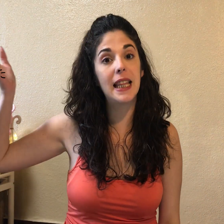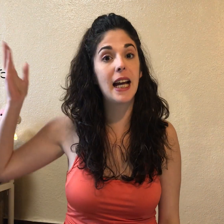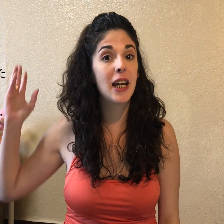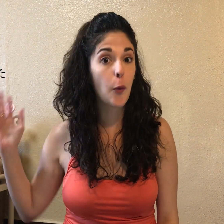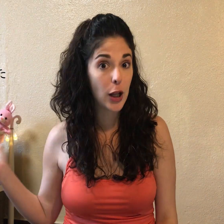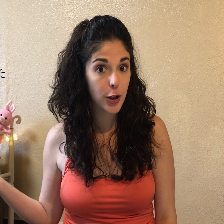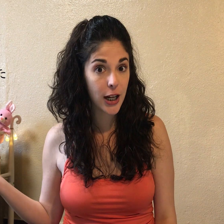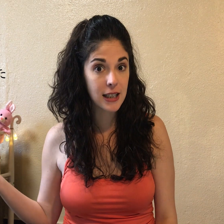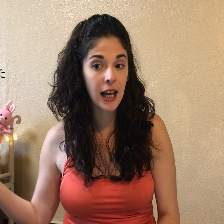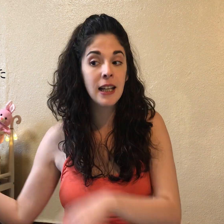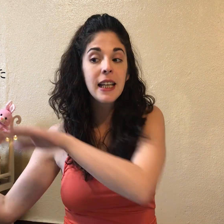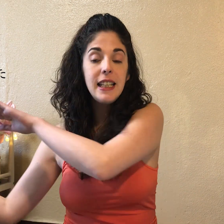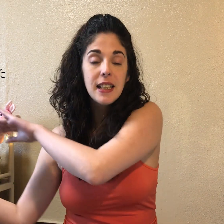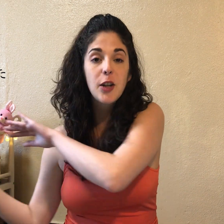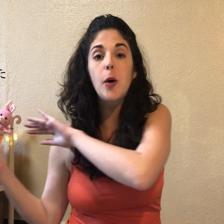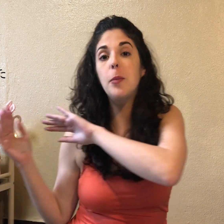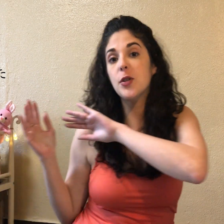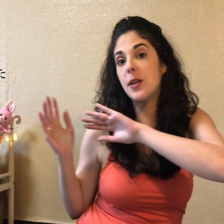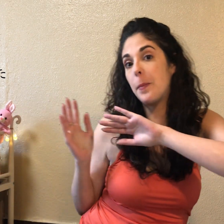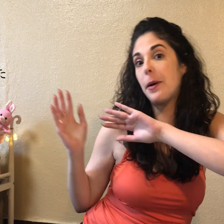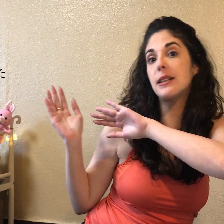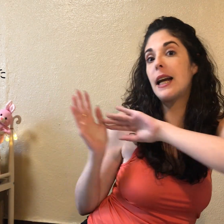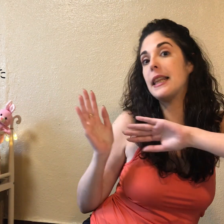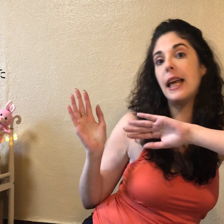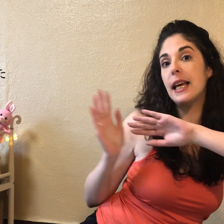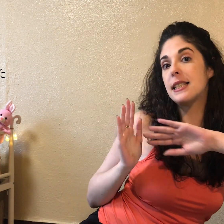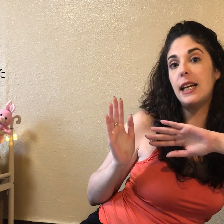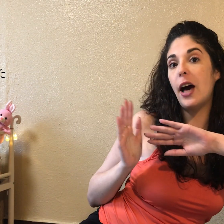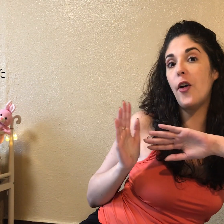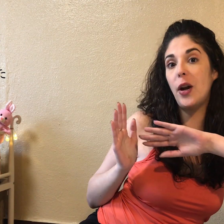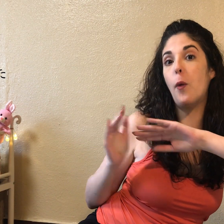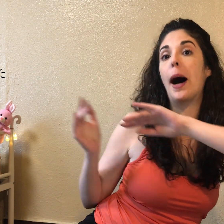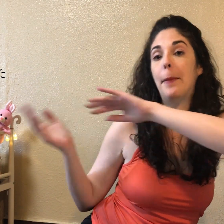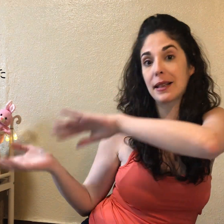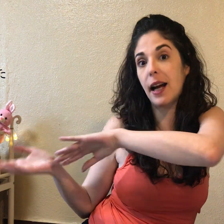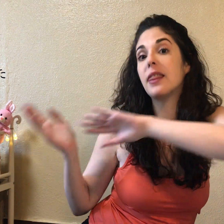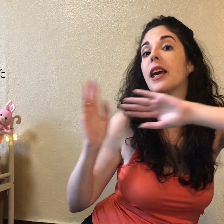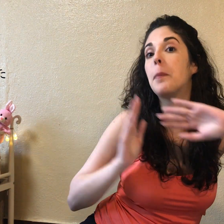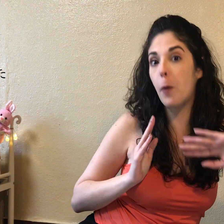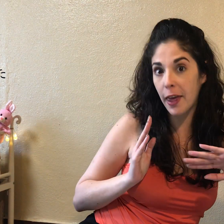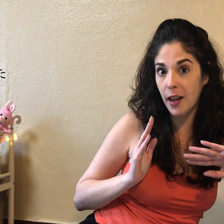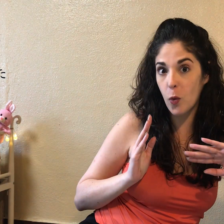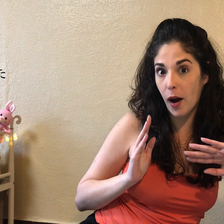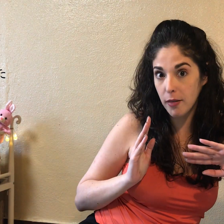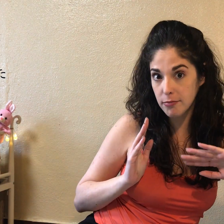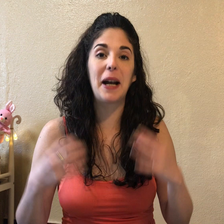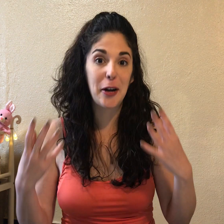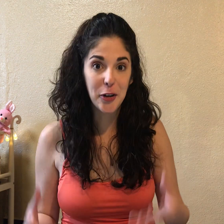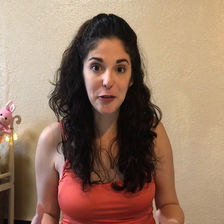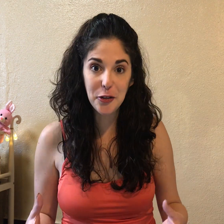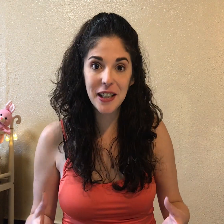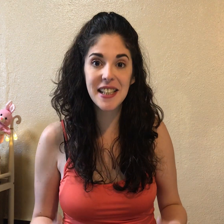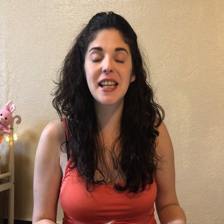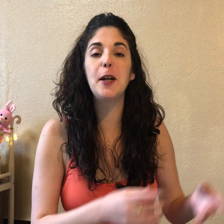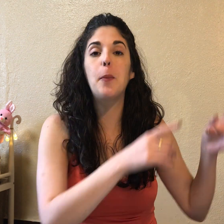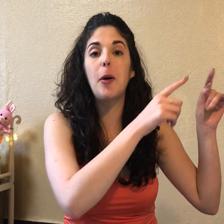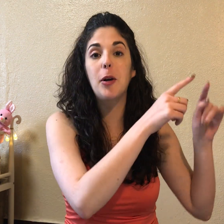dare o el donata y este combo siempre va a estar de este lado del wa, va a después del wa. Para no confundirse, lo podemos